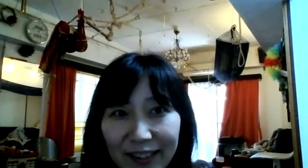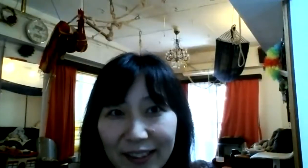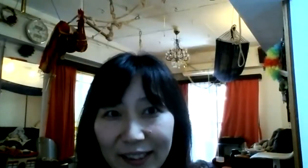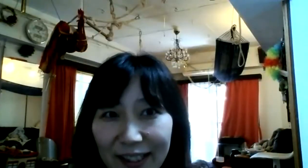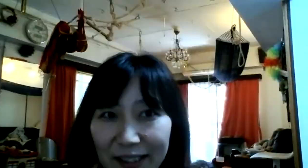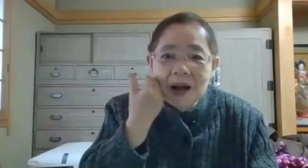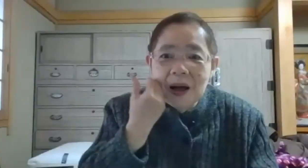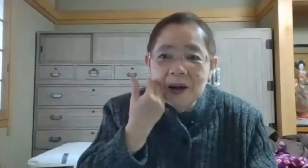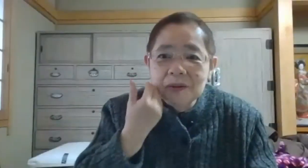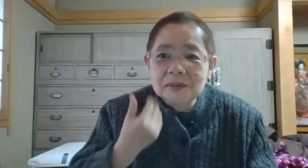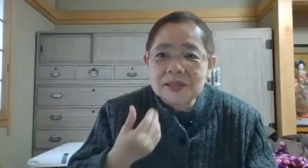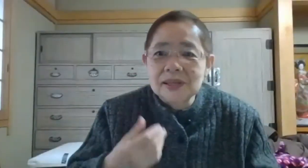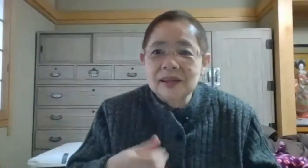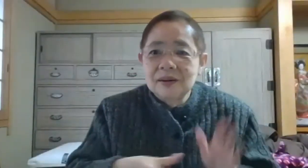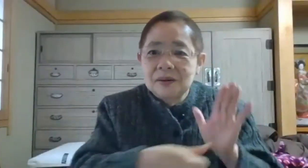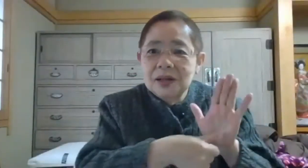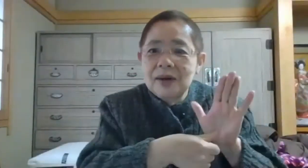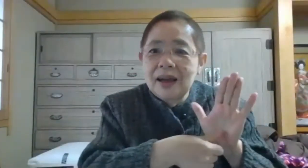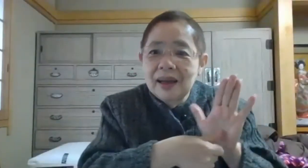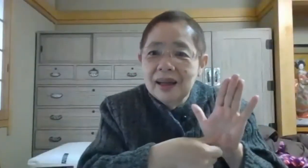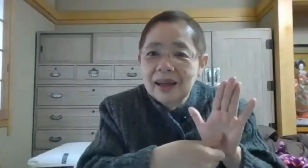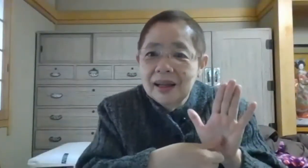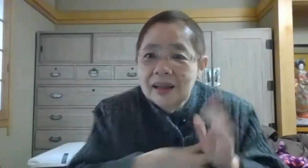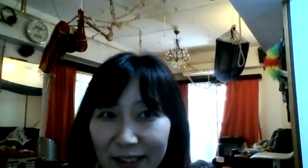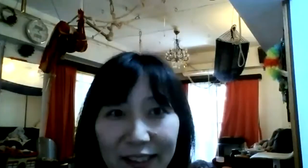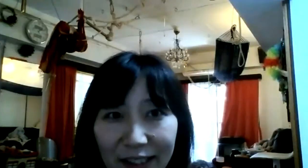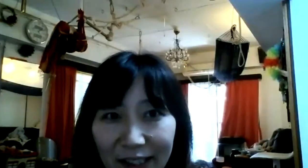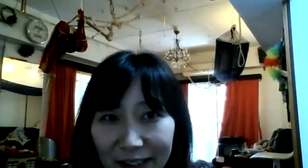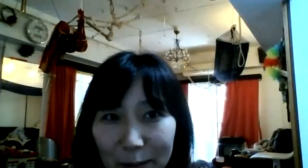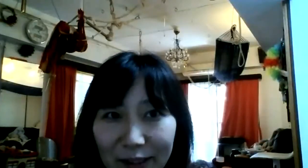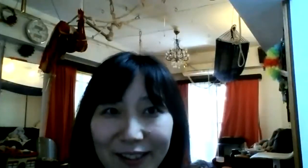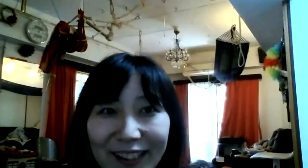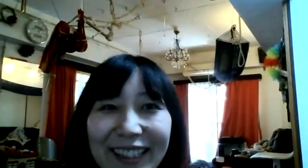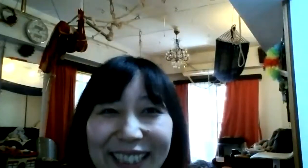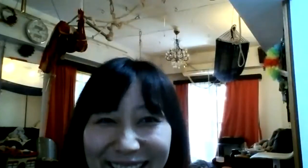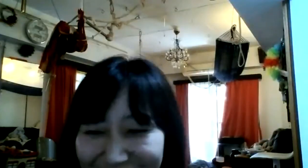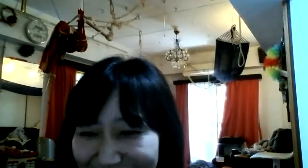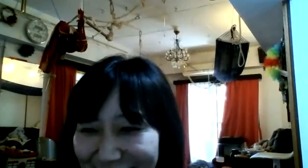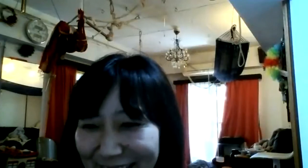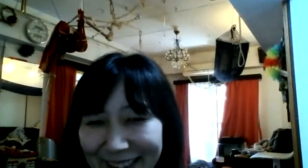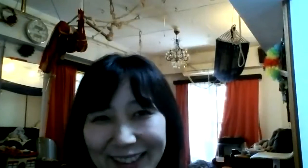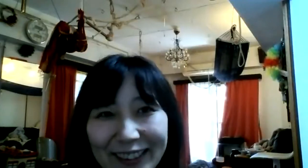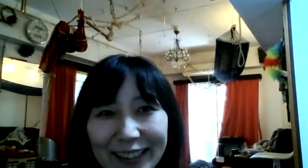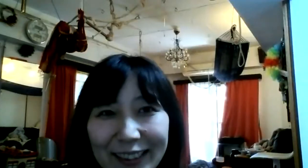どなたが、もし、お名前かじ吉さんやってみてかじ